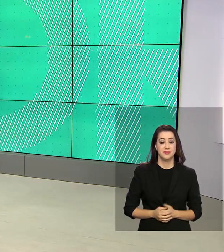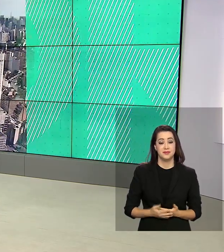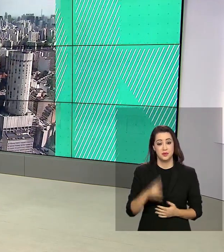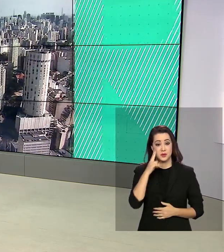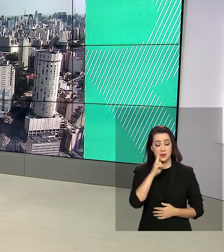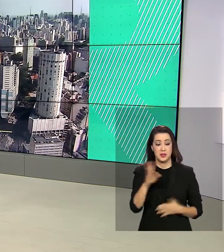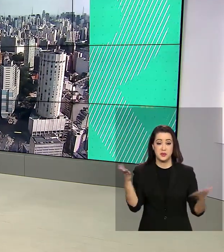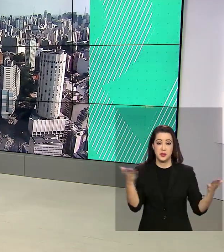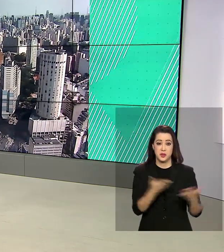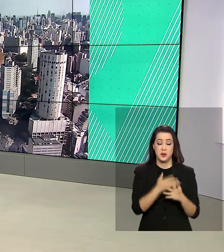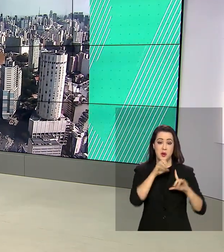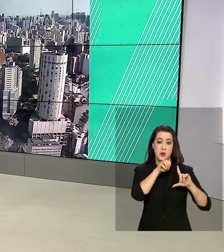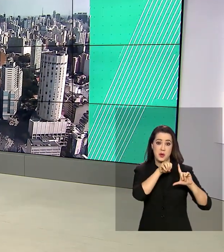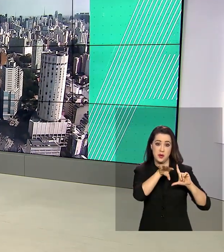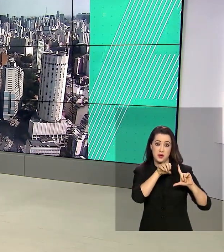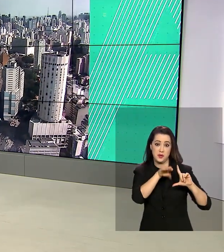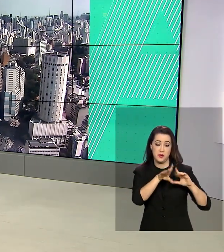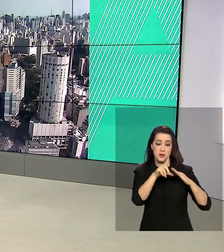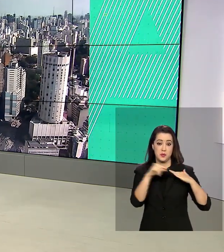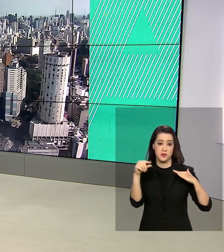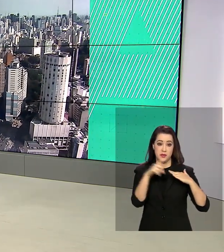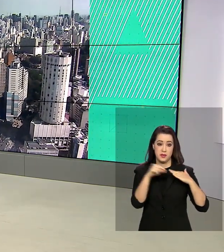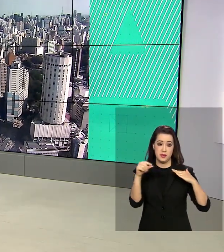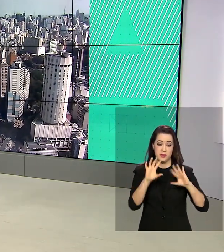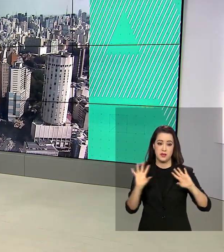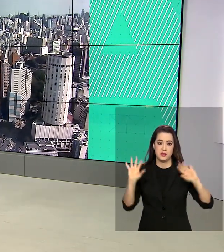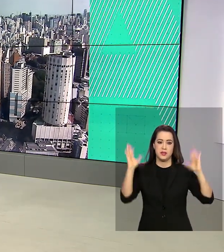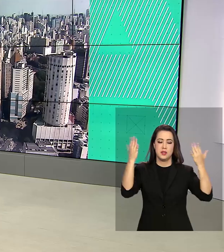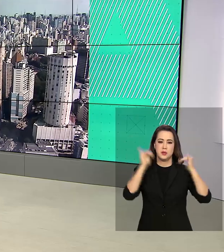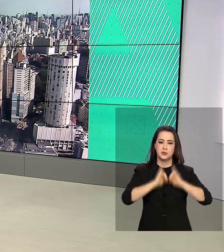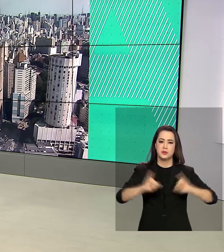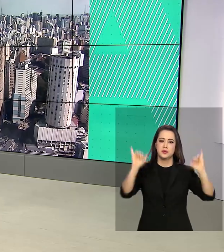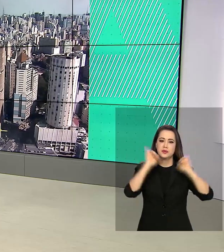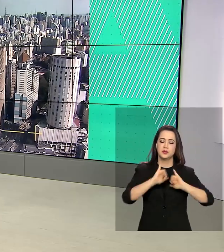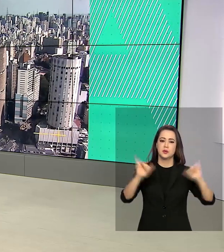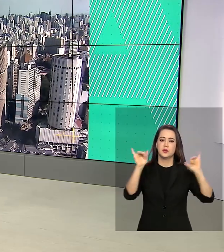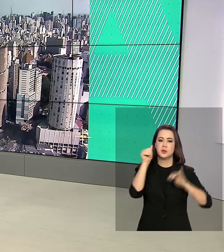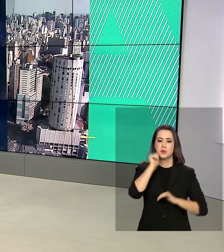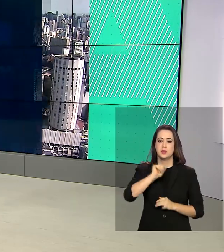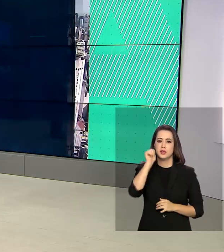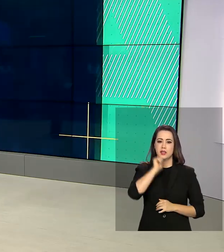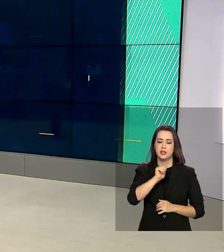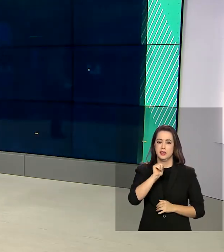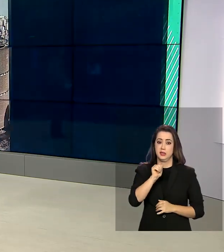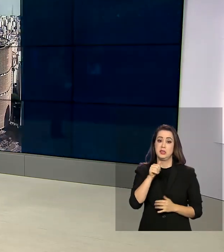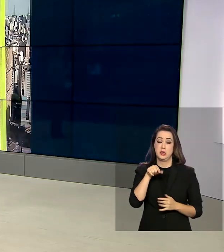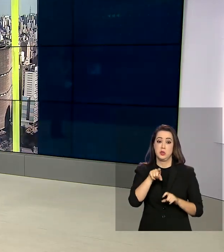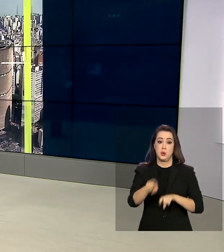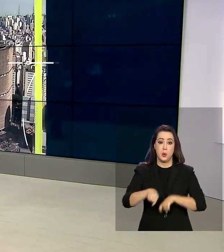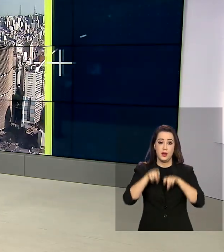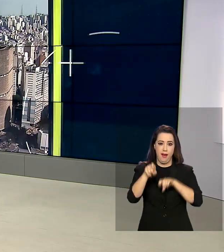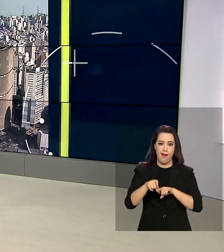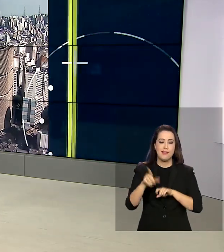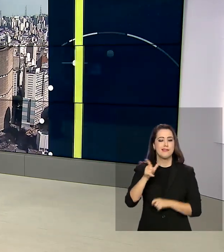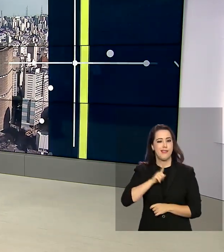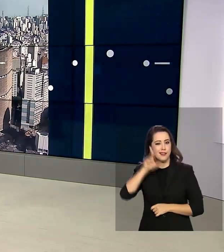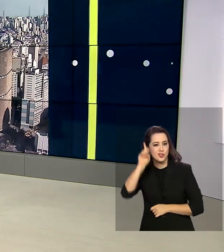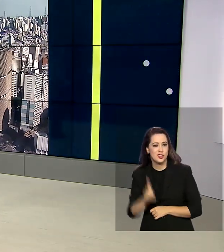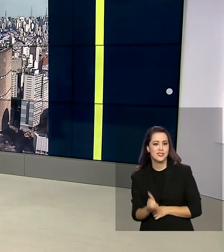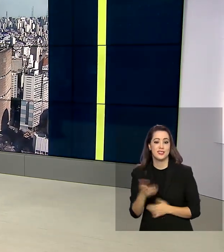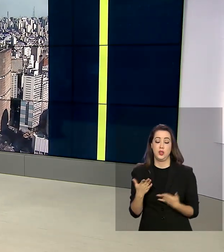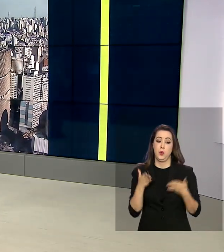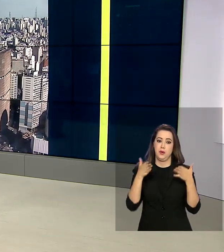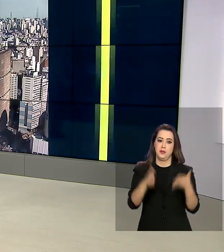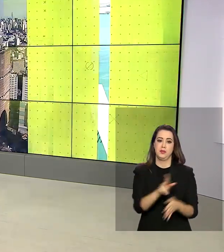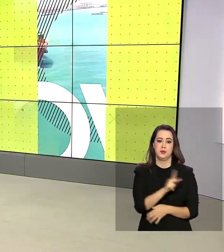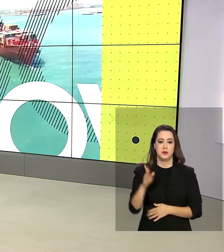assistiu ao vivo do Palácio do Planalto a cerimônia de lançamento da campanha Mulheres Rurais, Mulheres com Direitos, com a participação do presidente